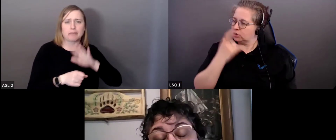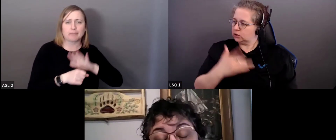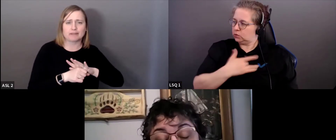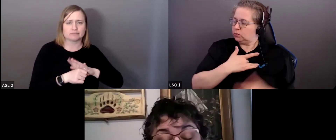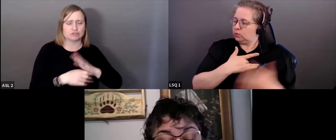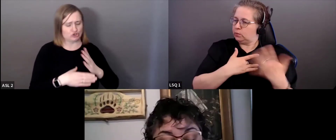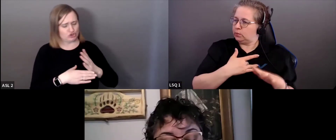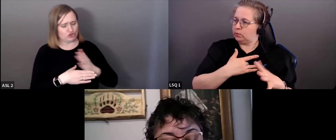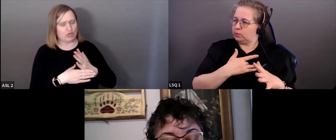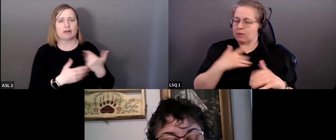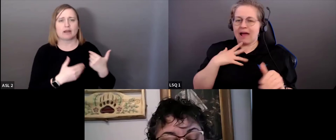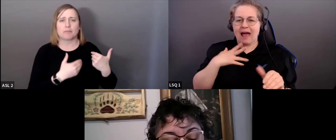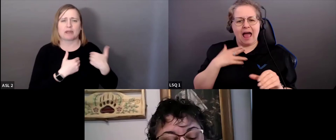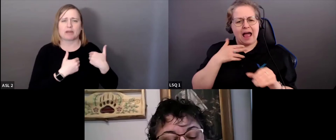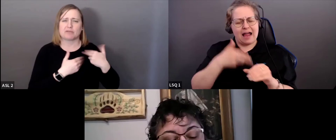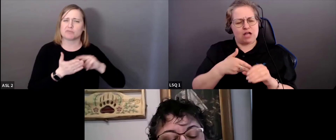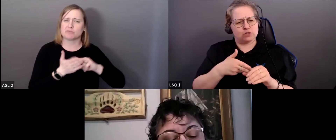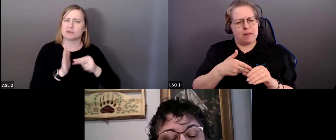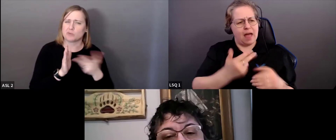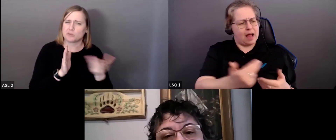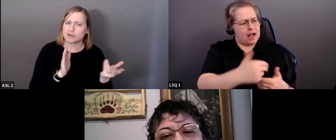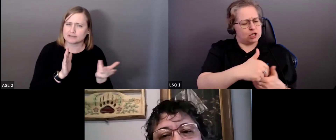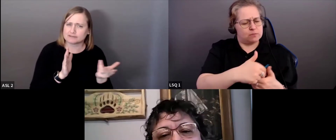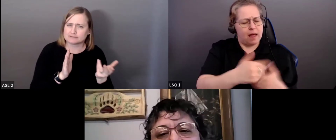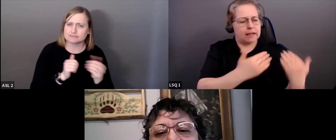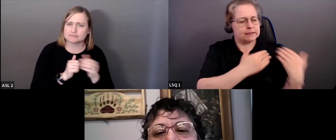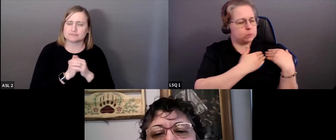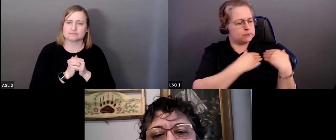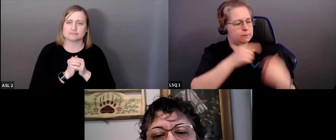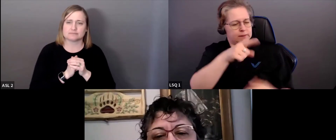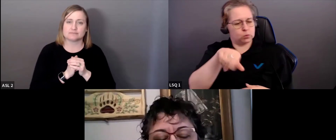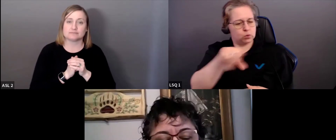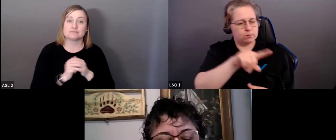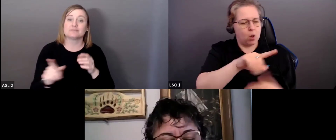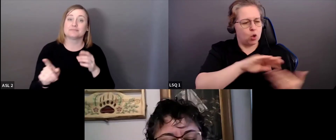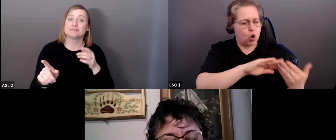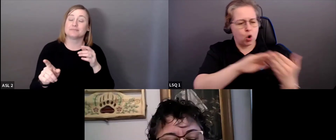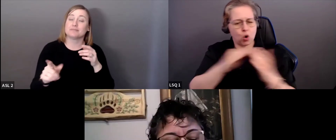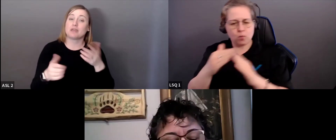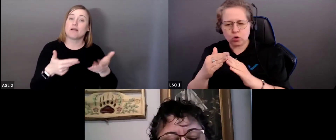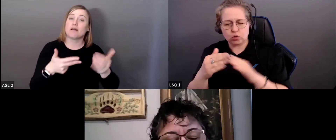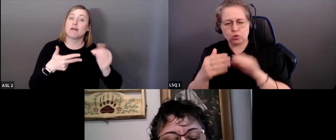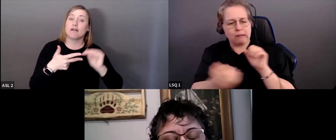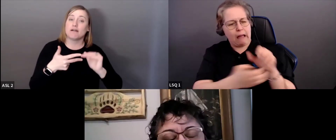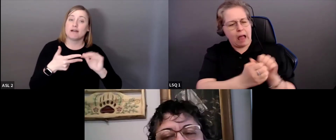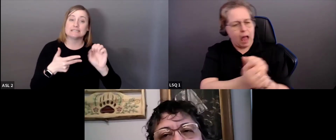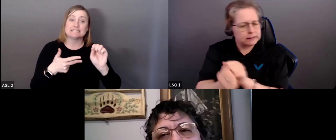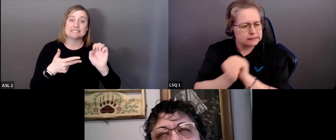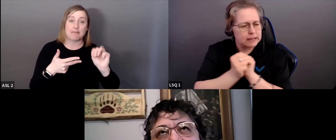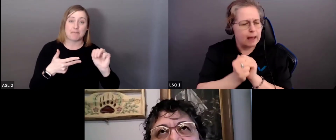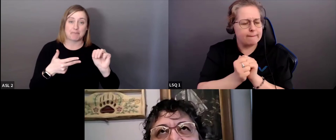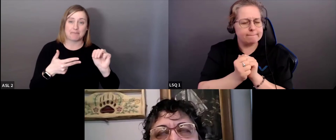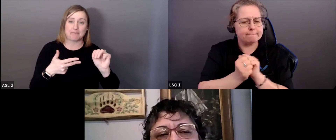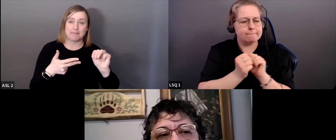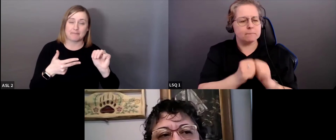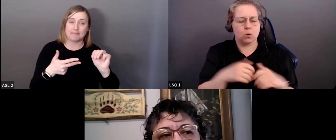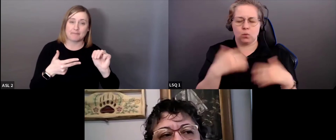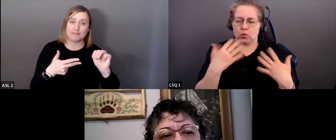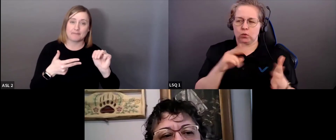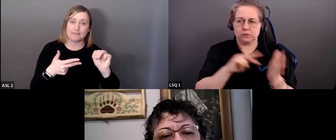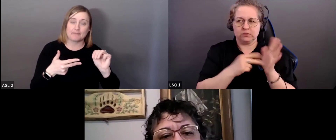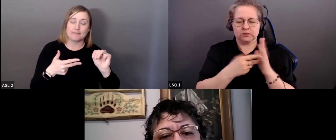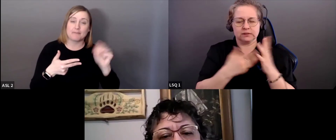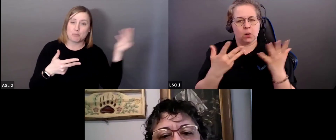Un engagement et une responsabilisation commune, conjointe? Qu'est-ce que ça signifie?